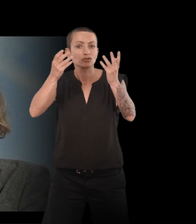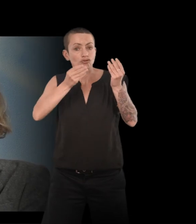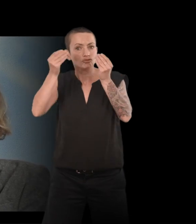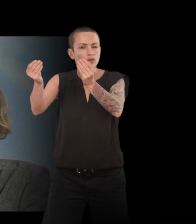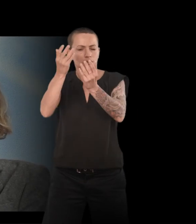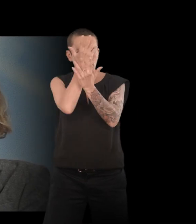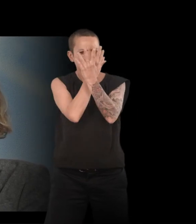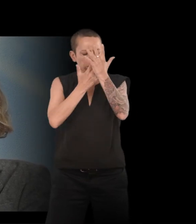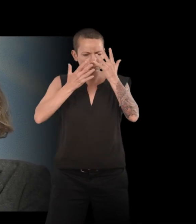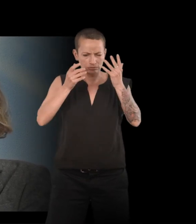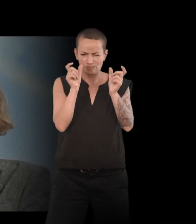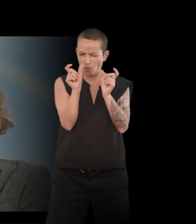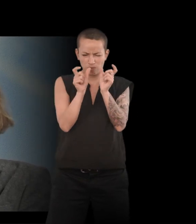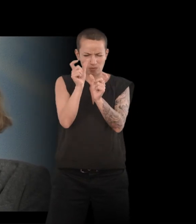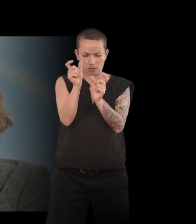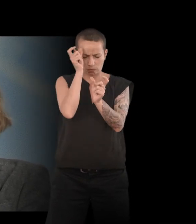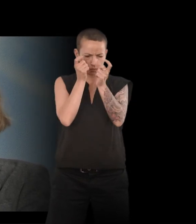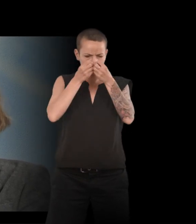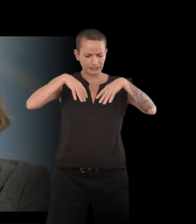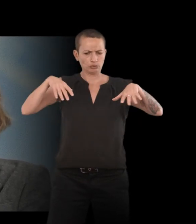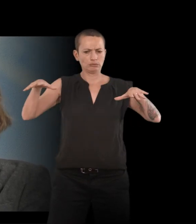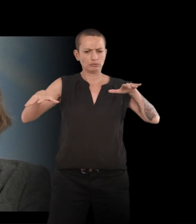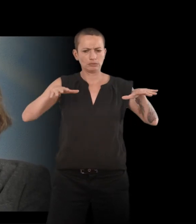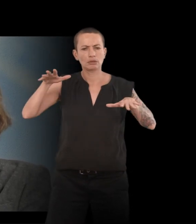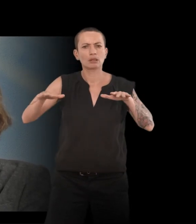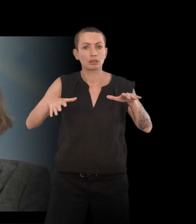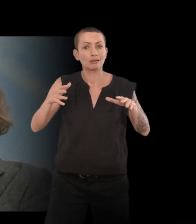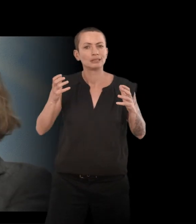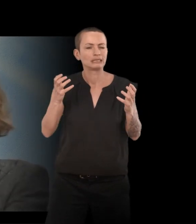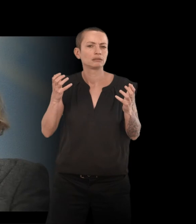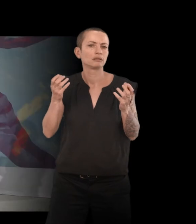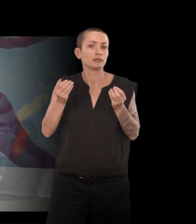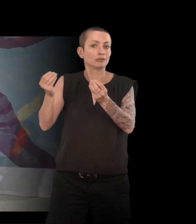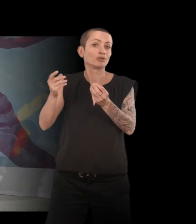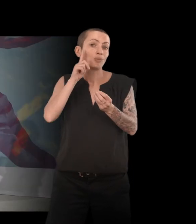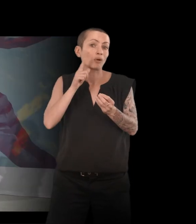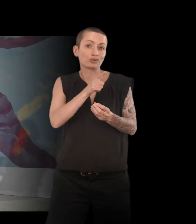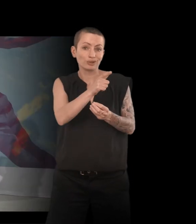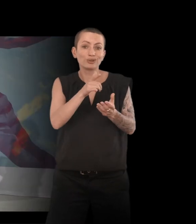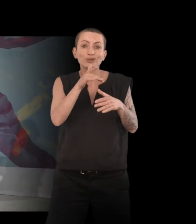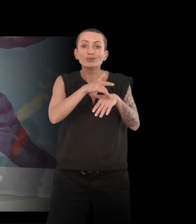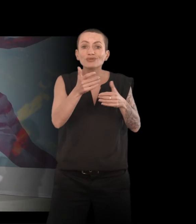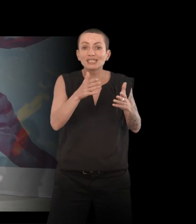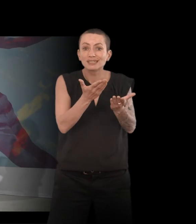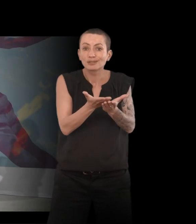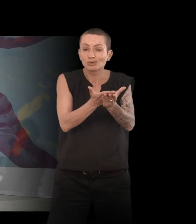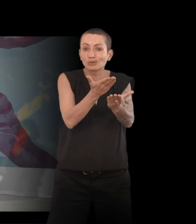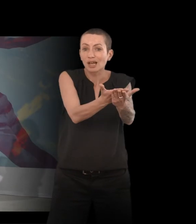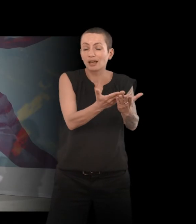d'être perdus à l'intérieur des mots, face aux mots, et c'est ce qui nous est arrivé. Et voilà, pour moi,